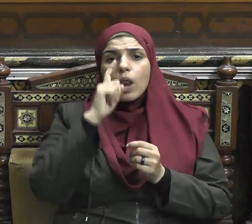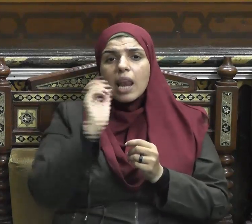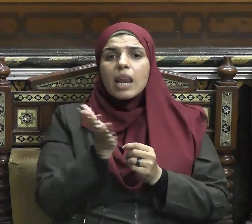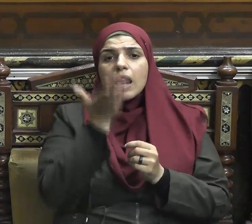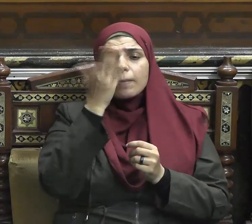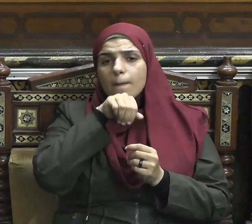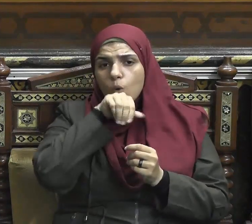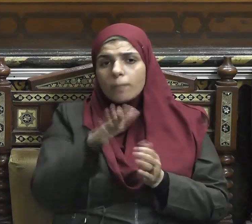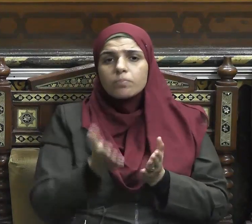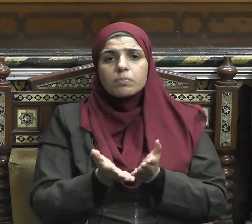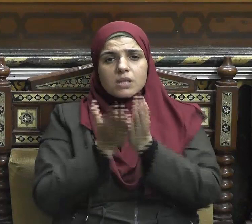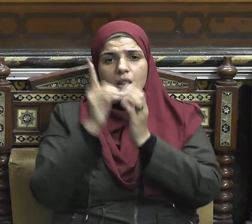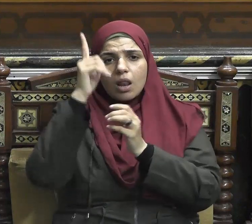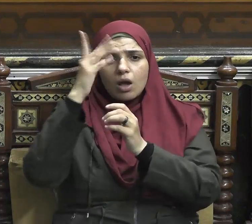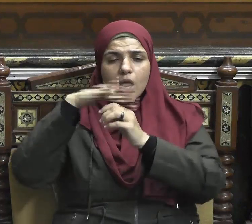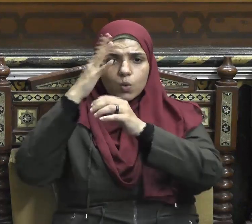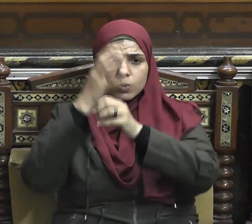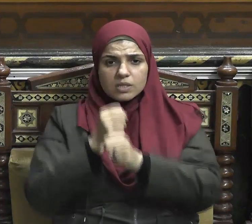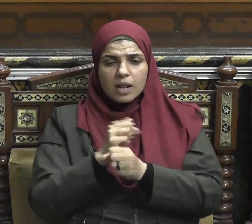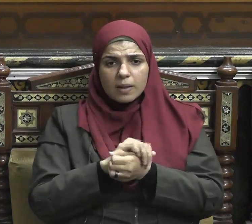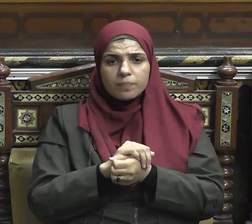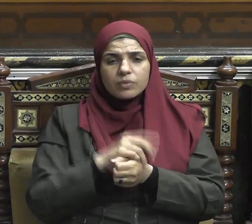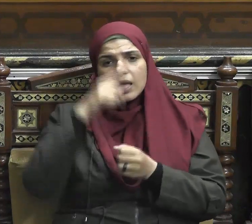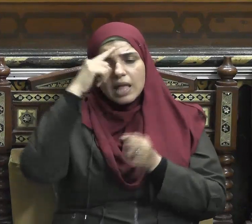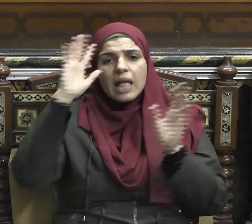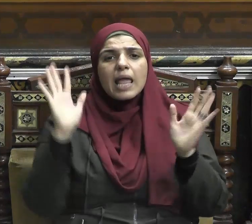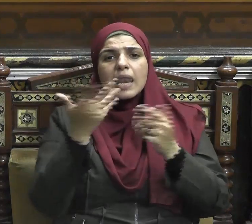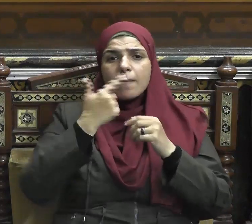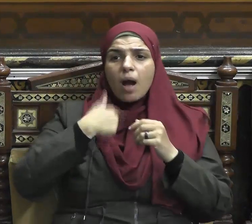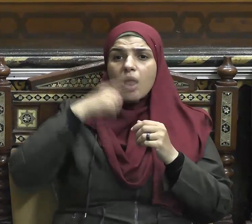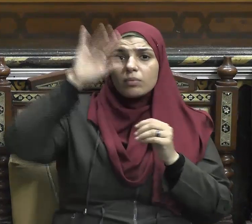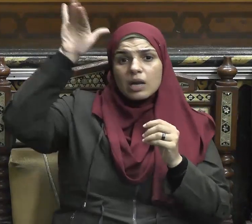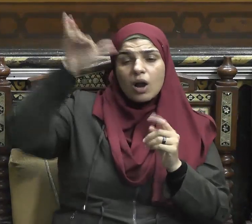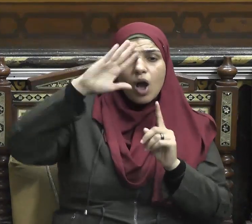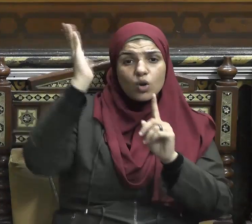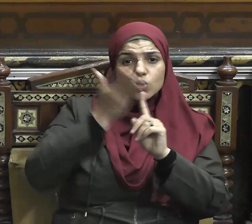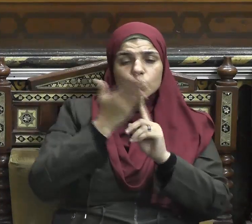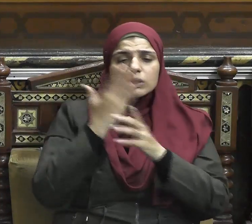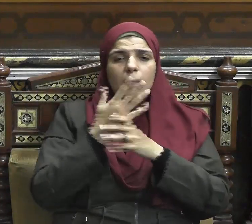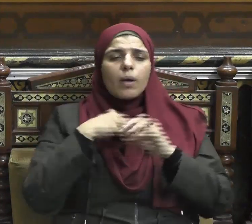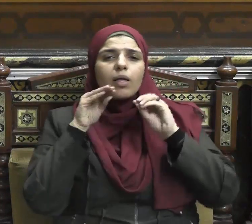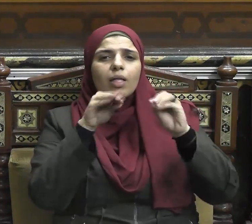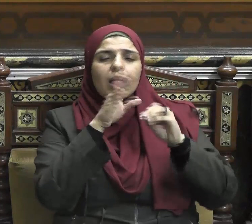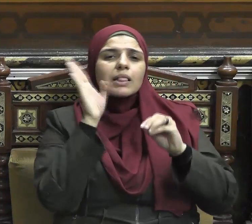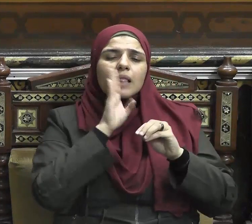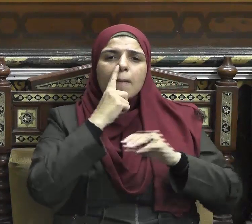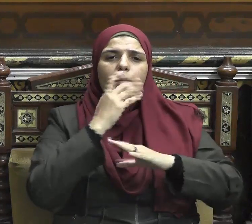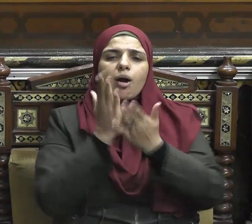إن من يمعن النظر في ديننا حنيف يدرك أنه